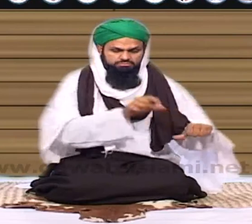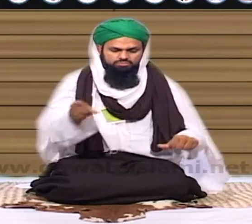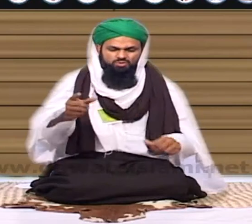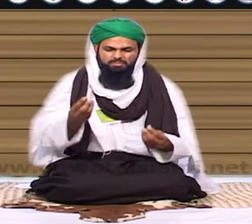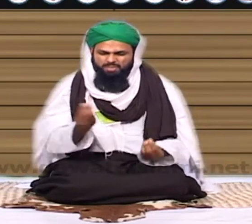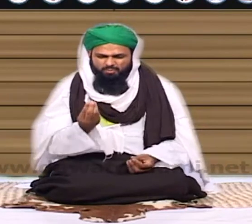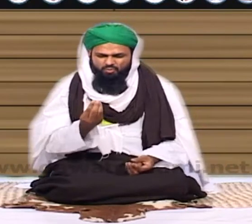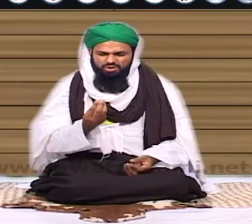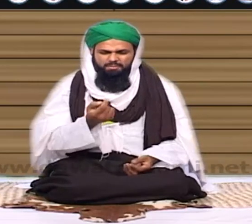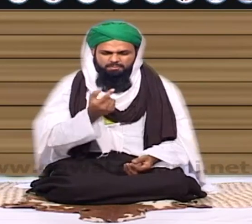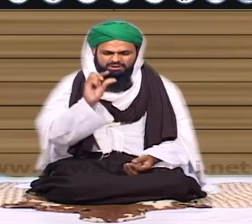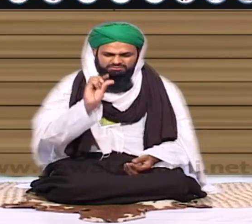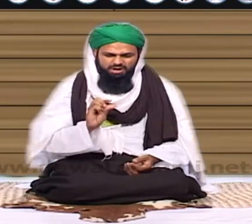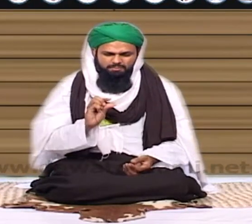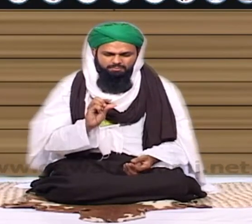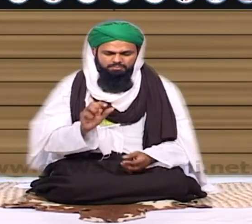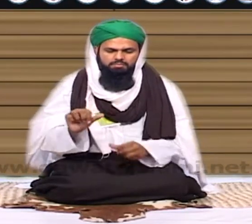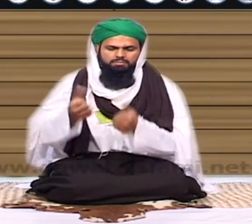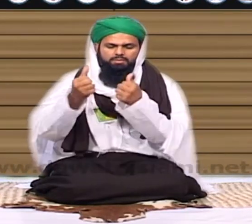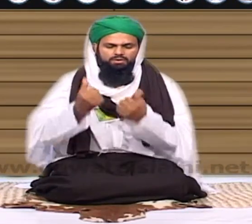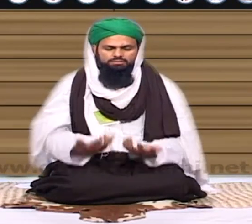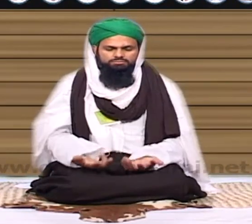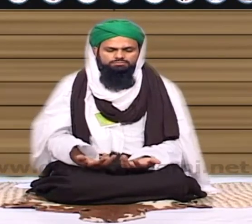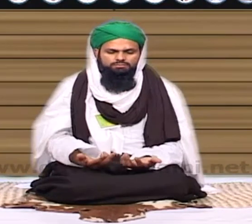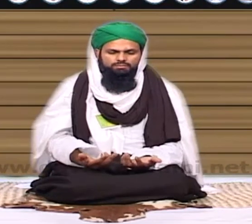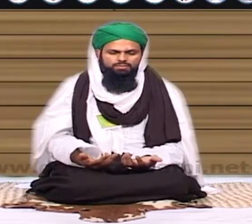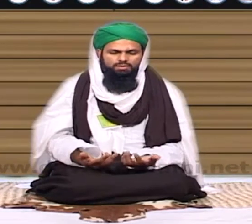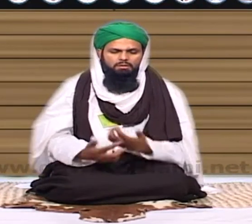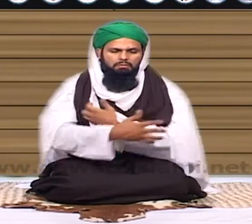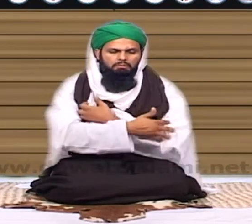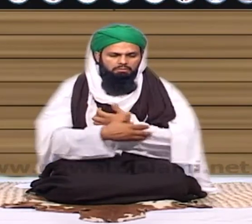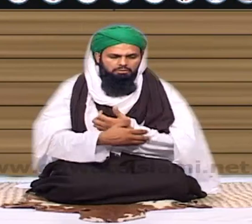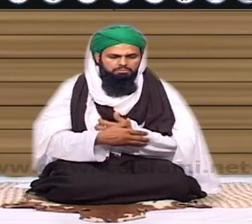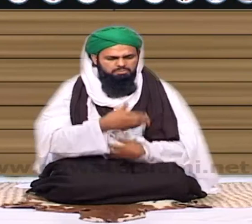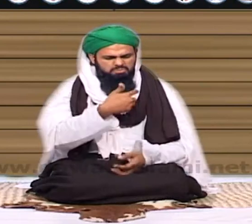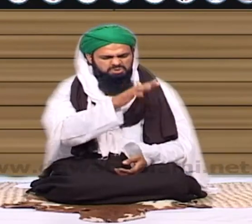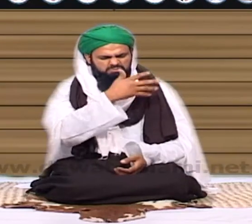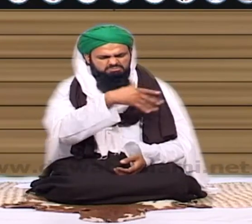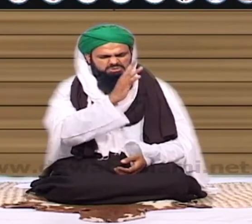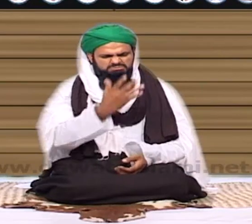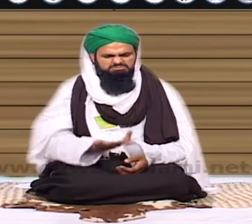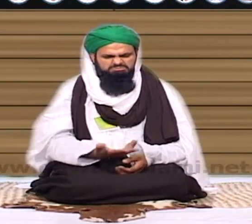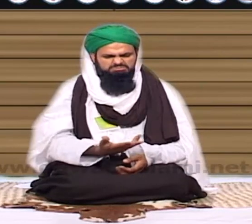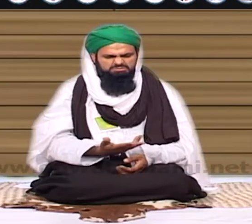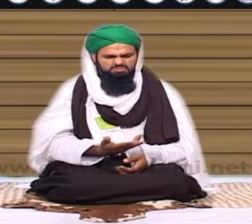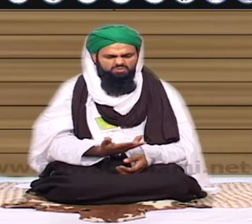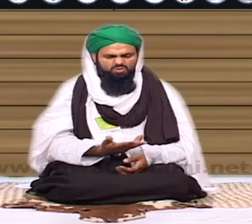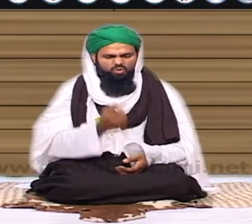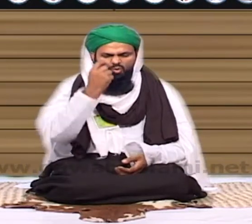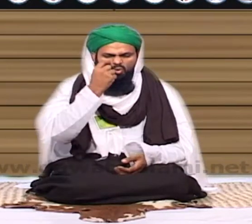آج جال تو مہدار موزید نادار بجارہ موزید ہر ایک شکرا ہر دروازے پہ بھرکا رہ جاتا وہ کئی جاتا تو اس